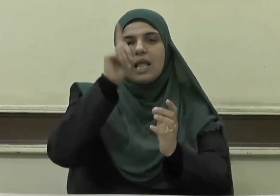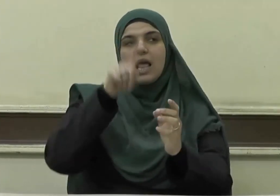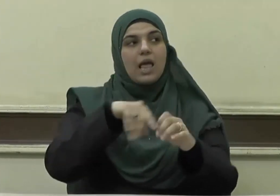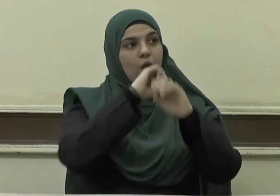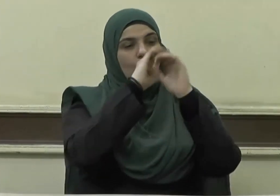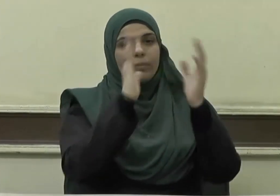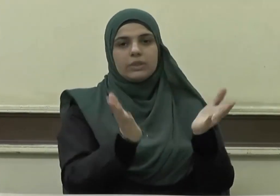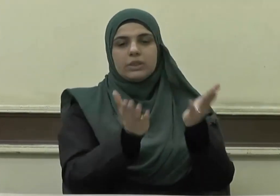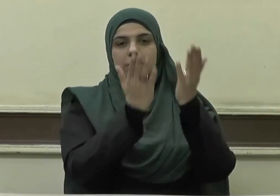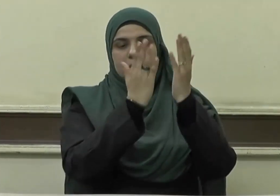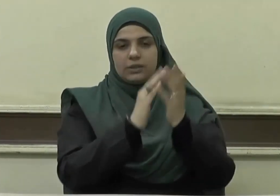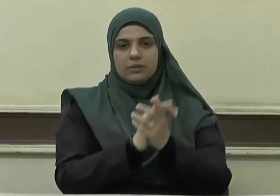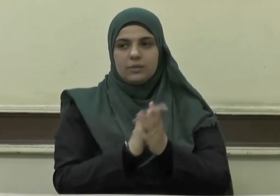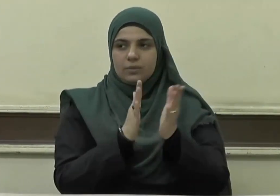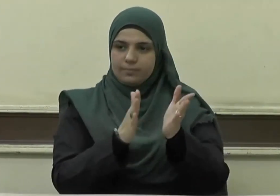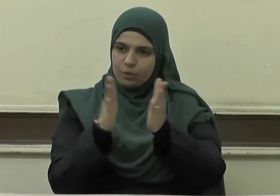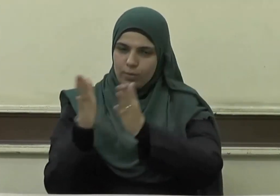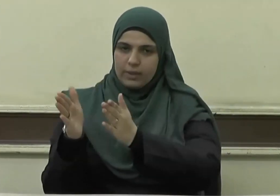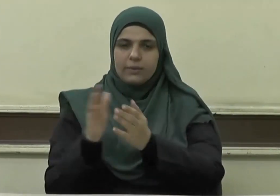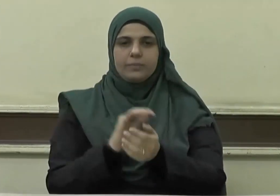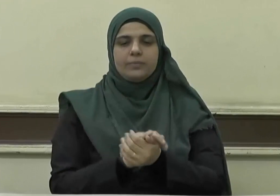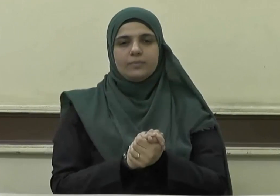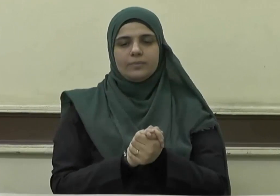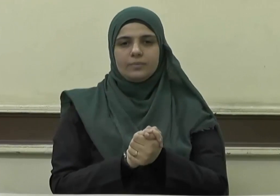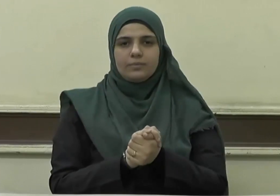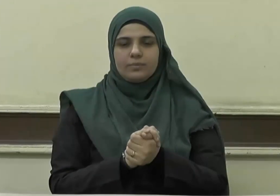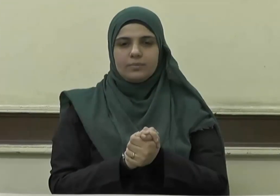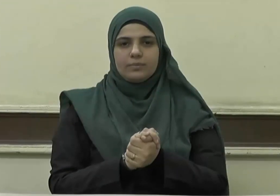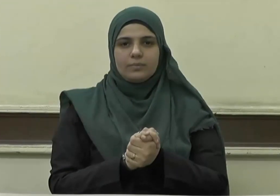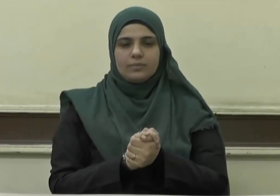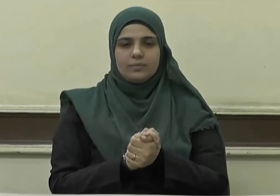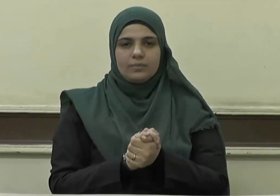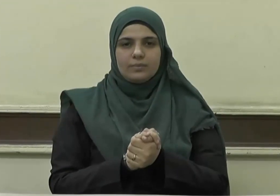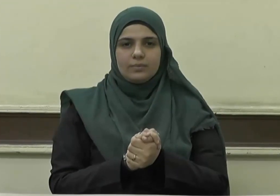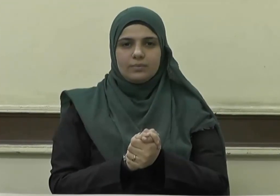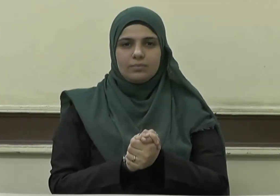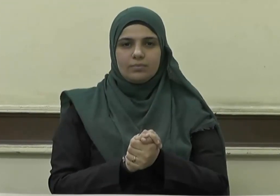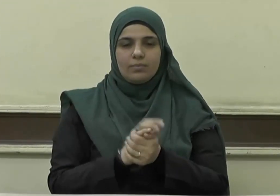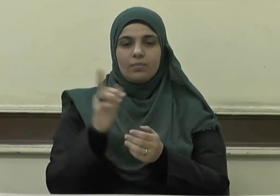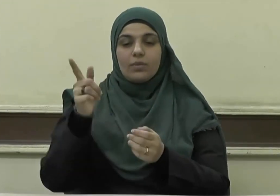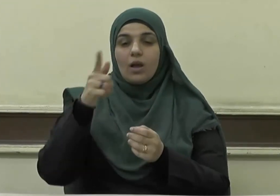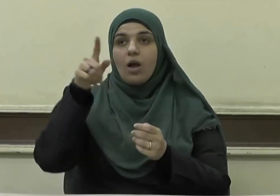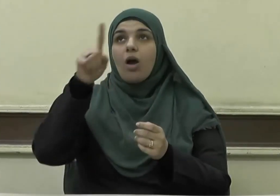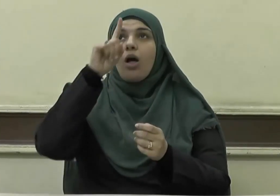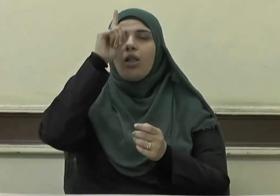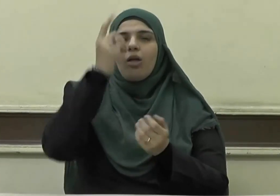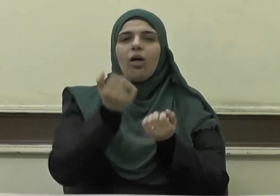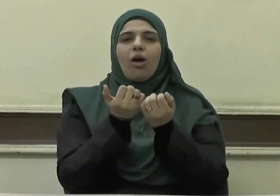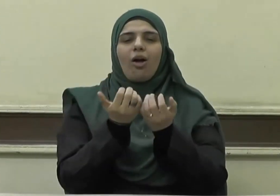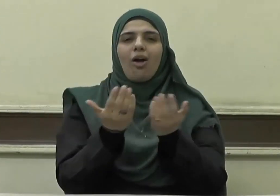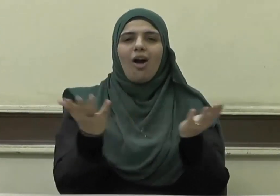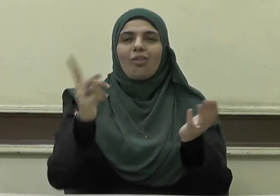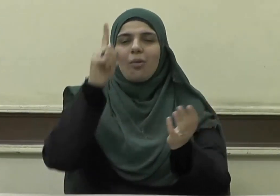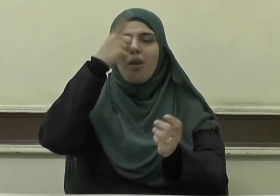الدين وبعد فقد كرم الله عز وجل